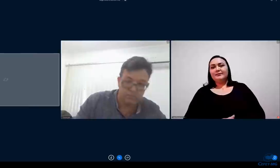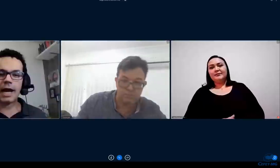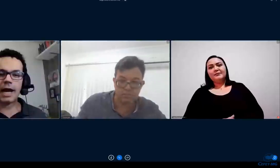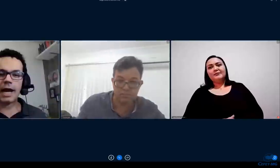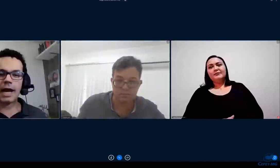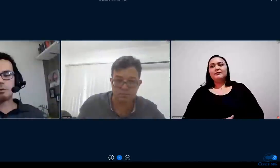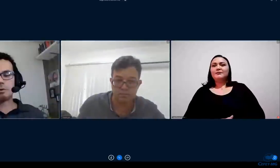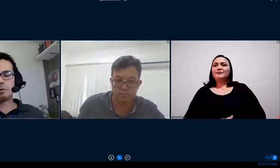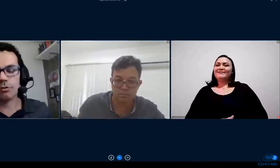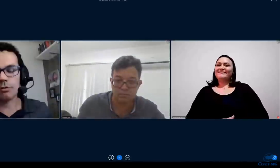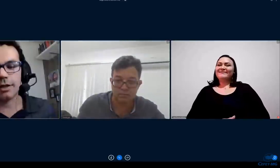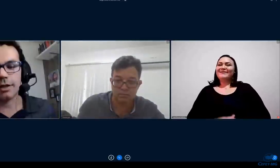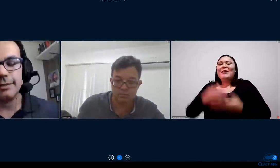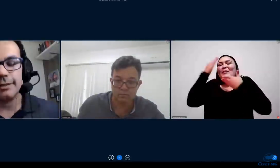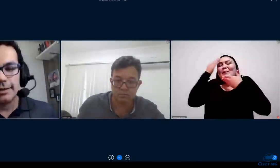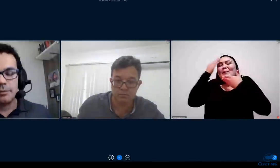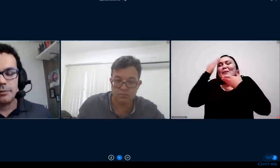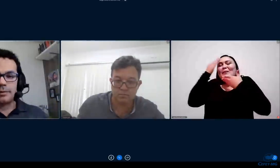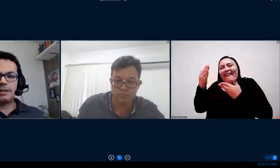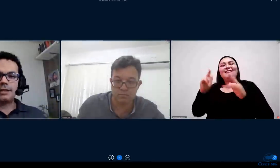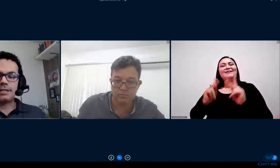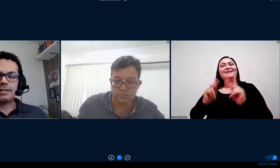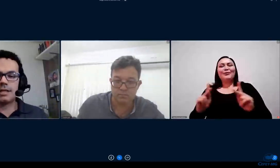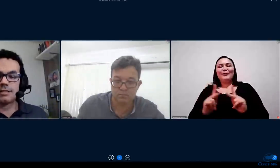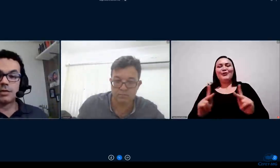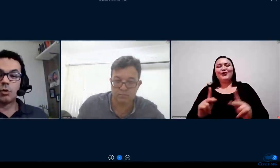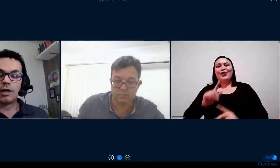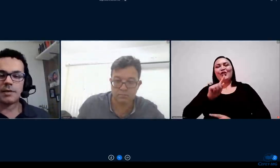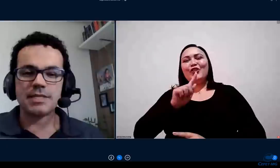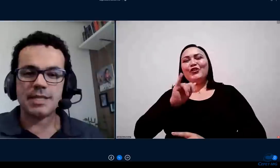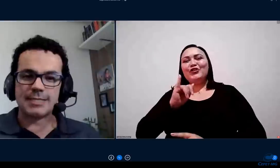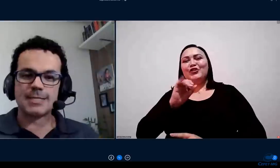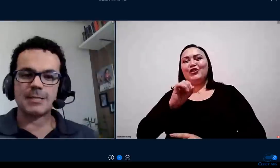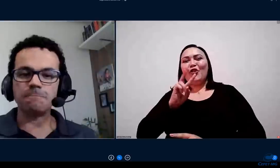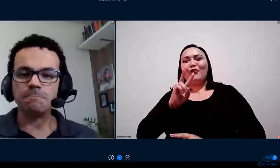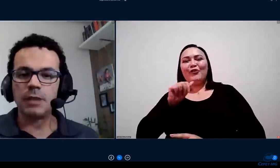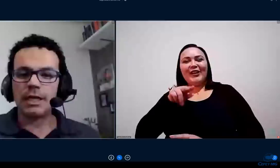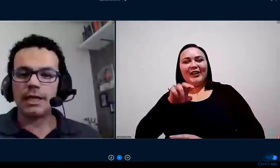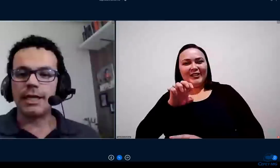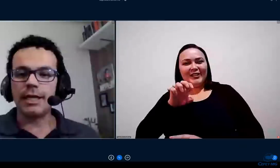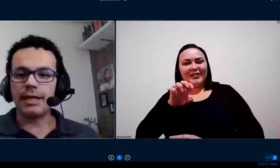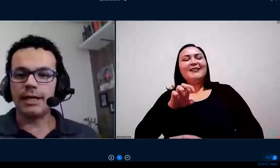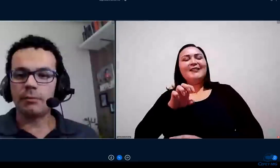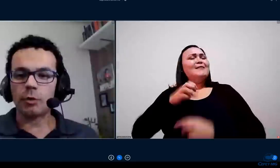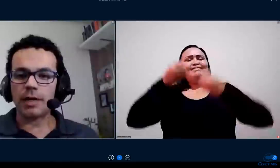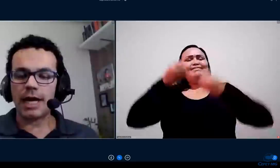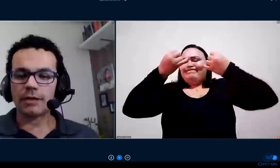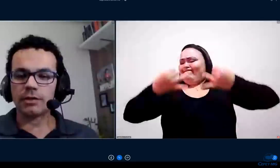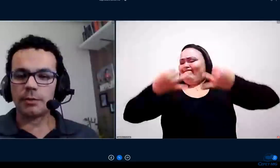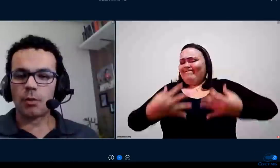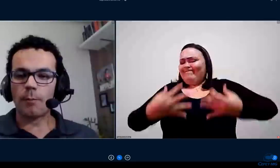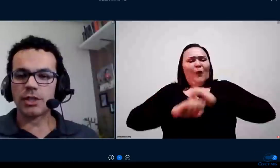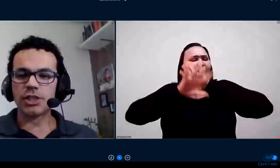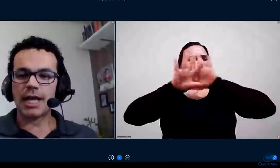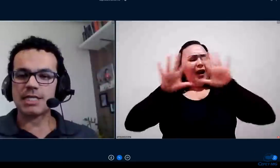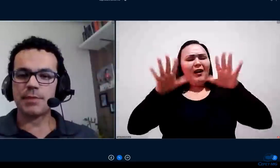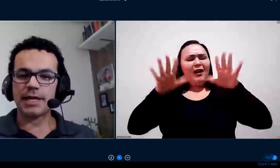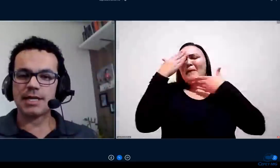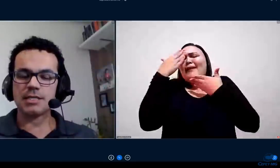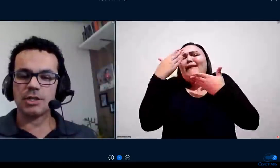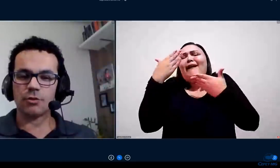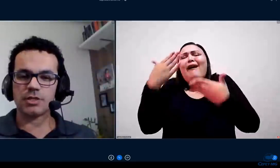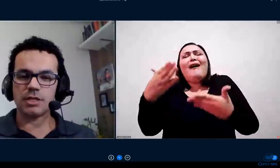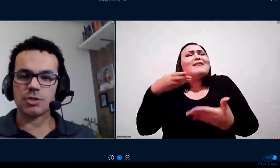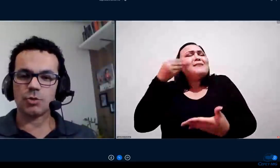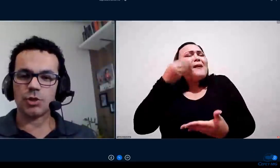obrigado aí professor Giovanni pela esclarecedora apresentação muito obrigado por compartilhar a